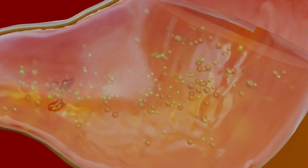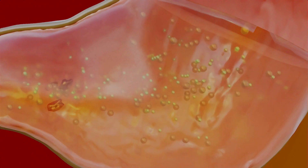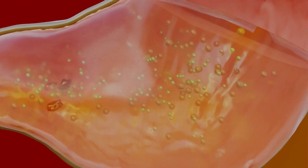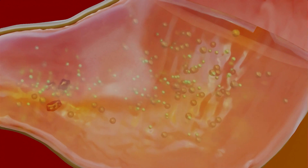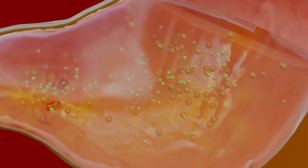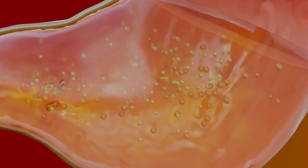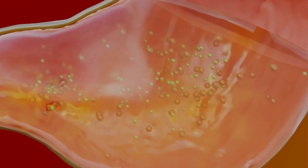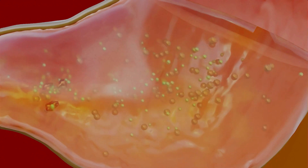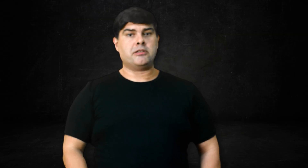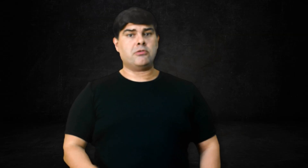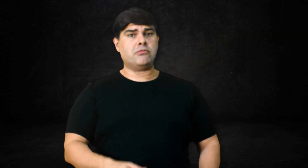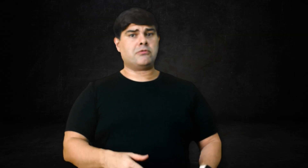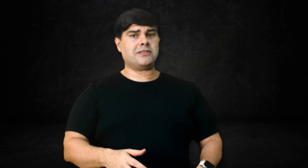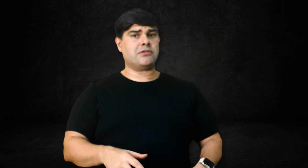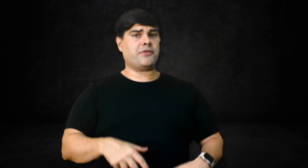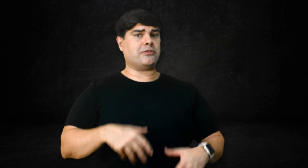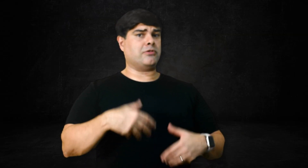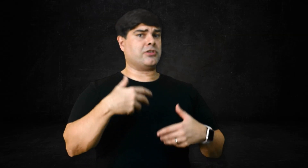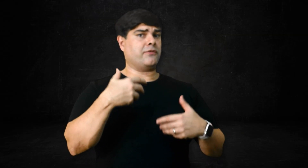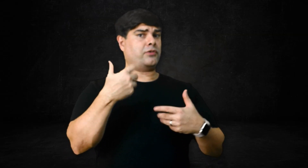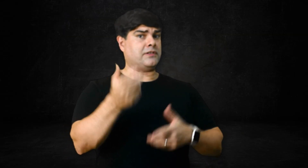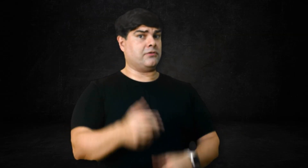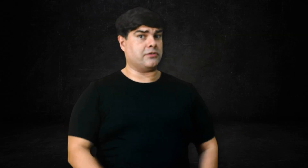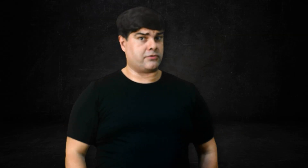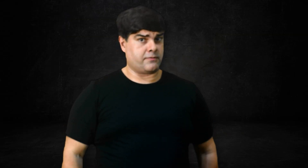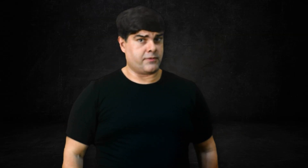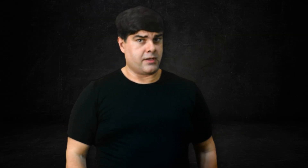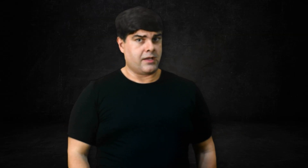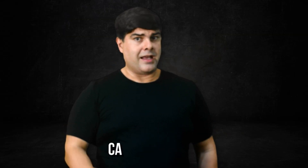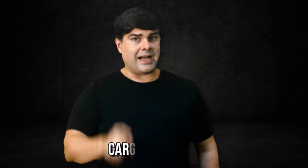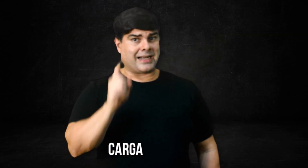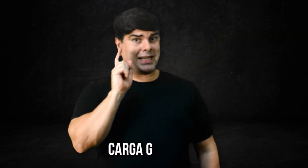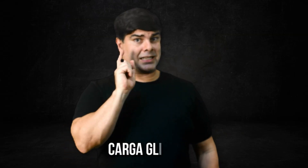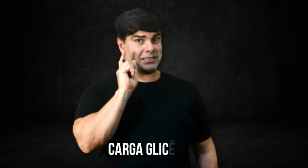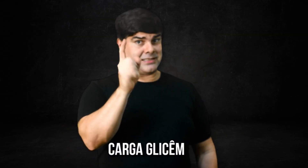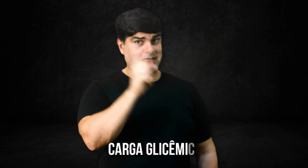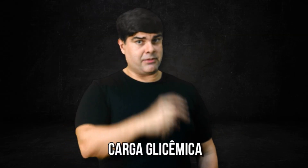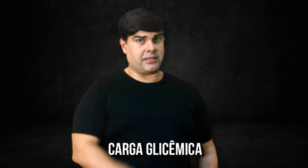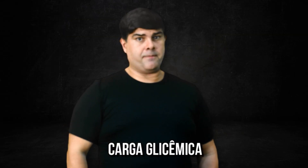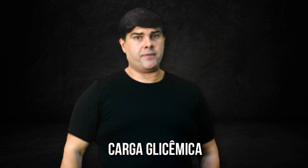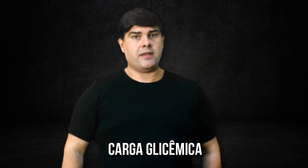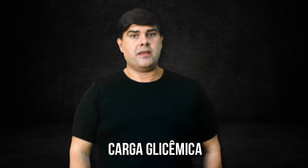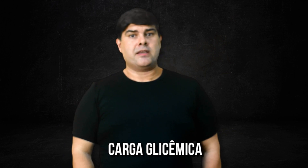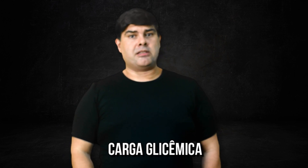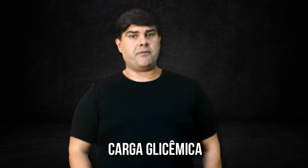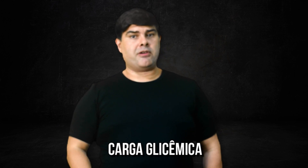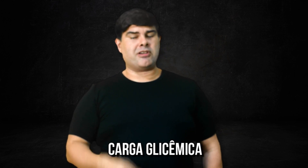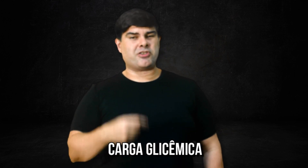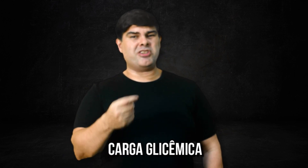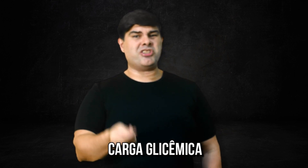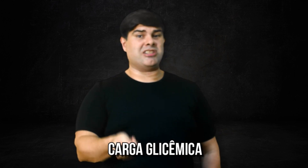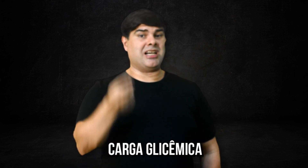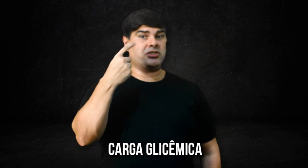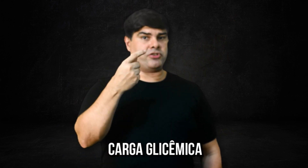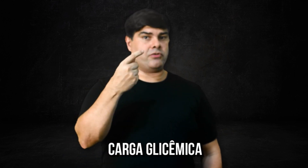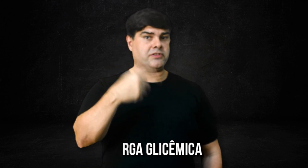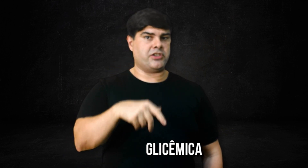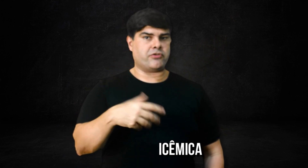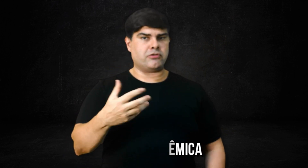sanguínea. Então, quais são os fatores que influenciam nisso? A carga glicêmica, que tem a ver com as quantidades, ou seja, quanto